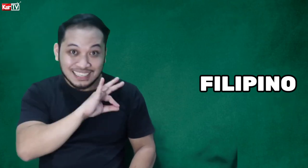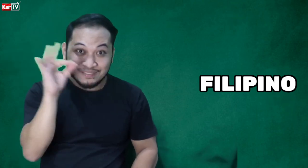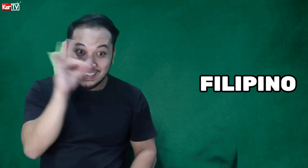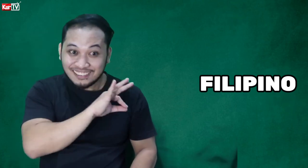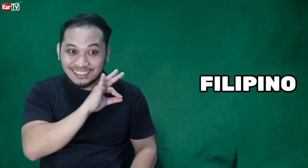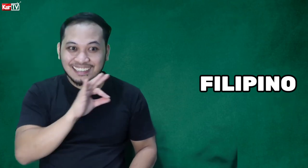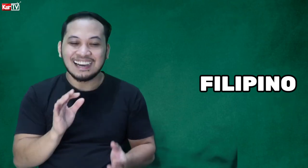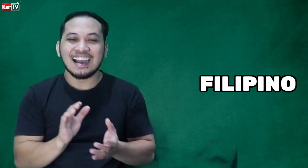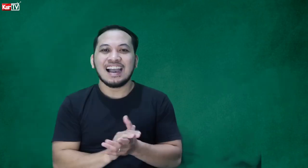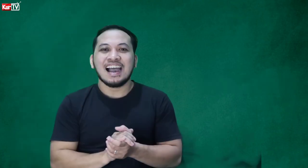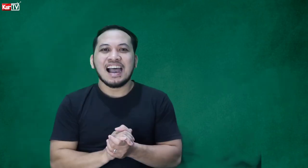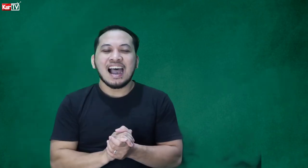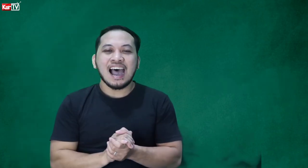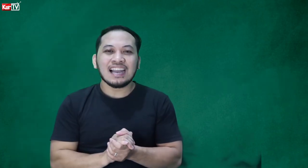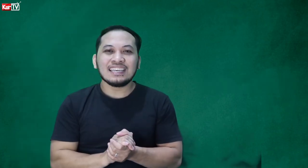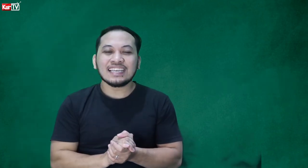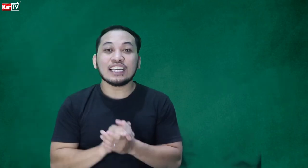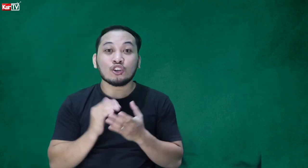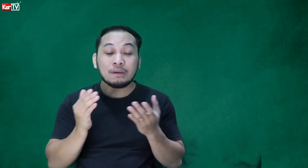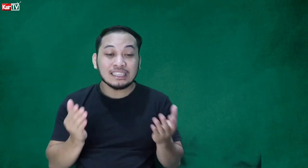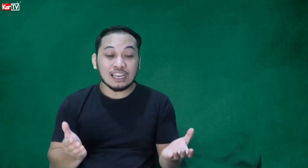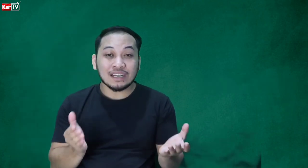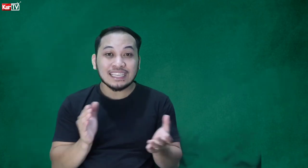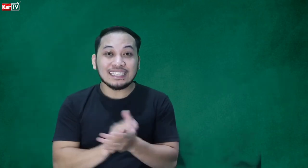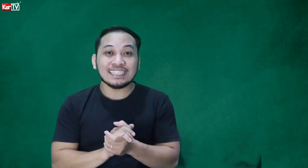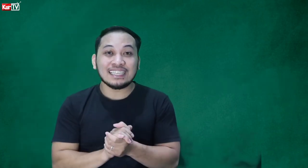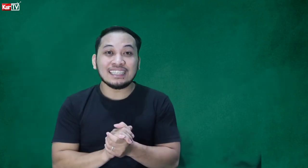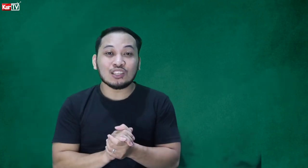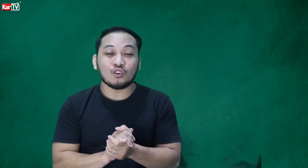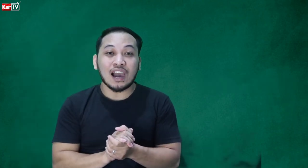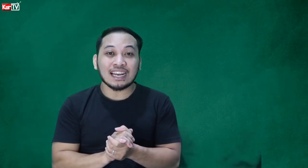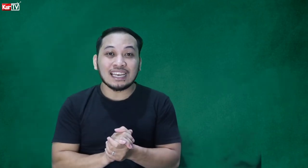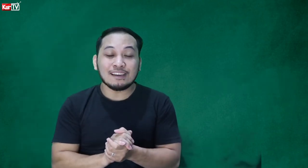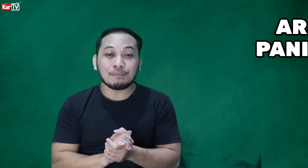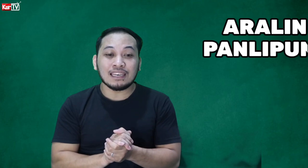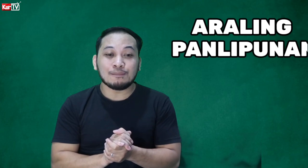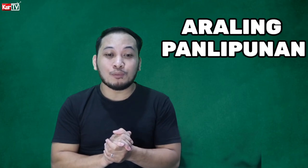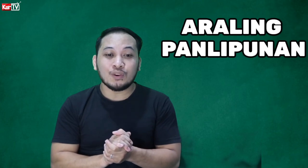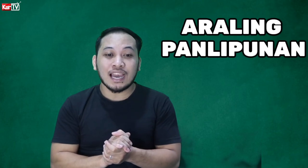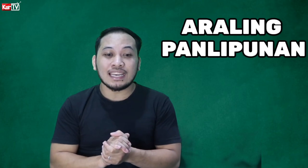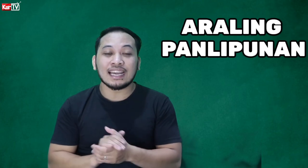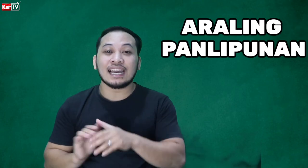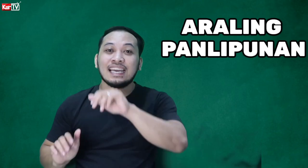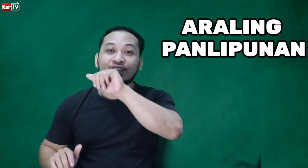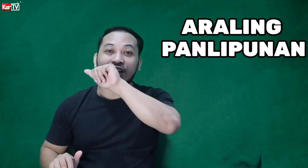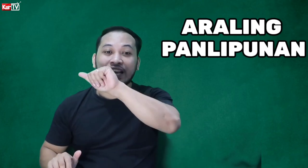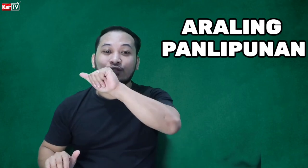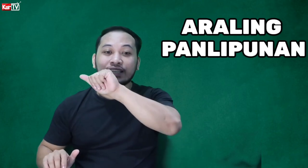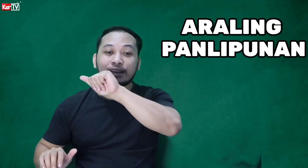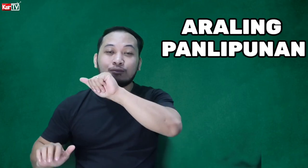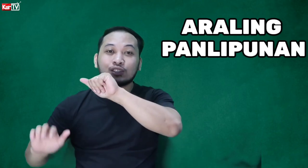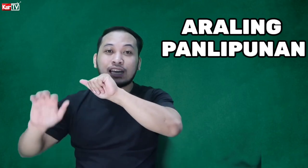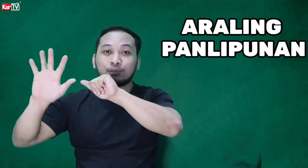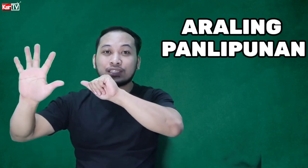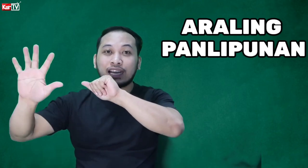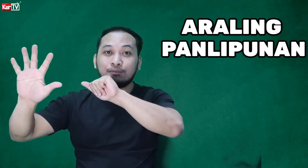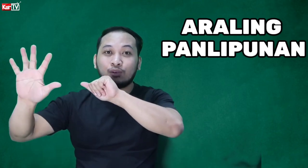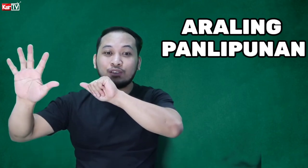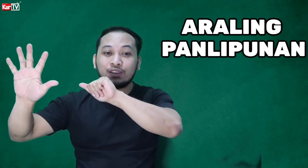Pilipino. Ang next. Ito, may dalawang sityas din dito. Araling panlipunan. Naka-letter A yung isa mo tapos nakabuka yung